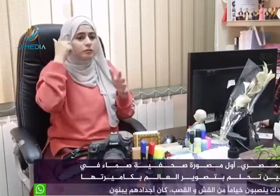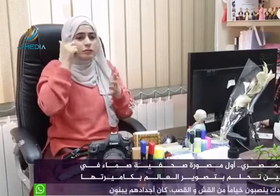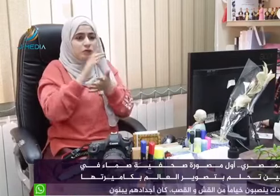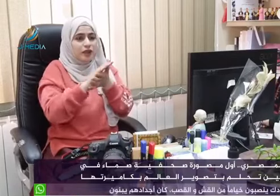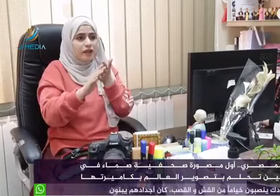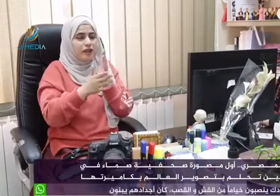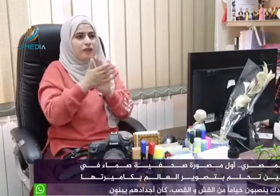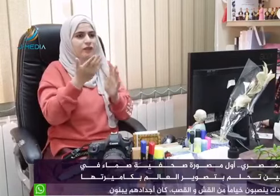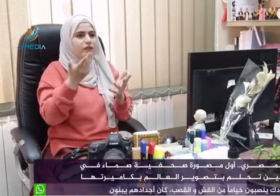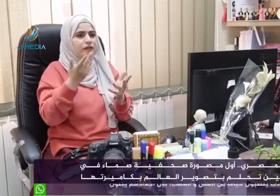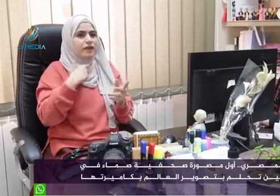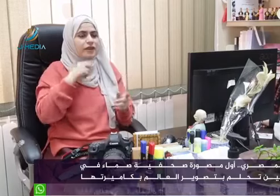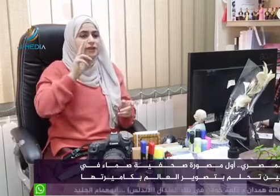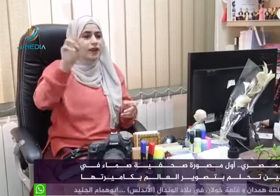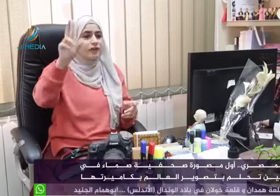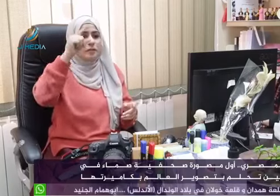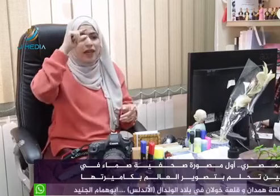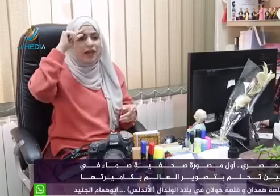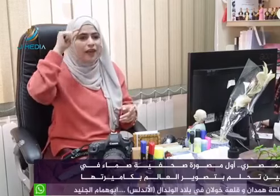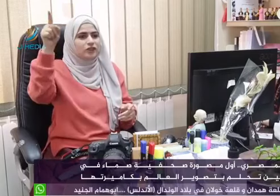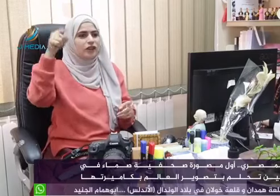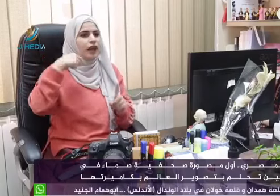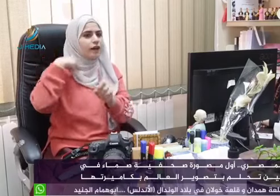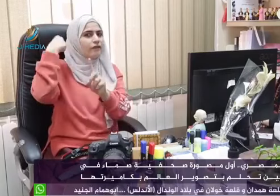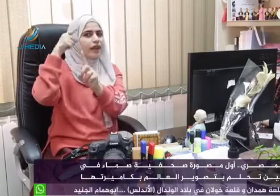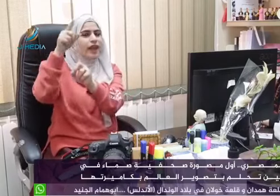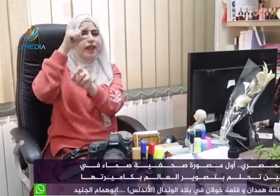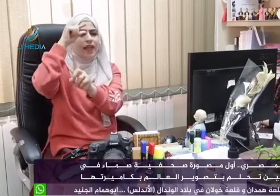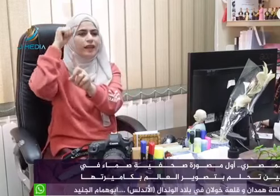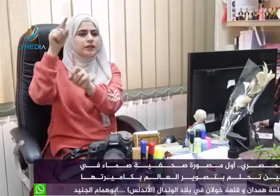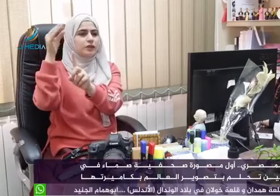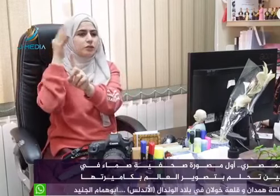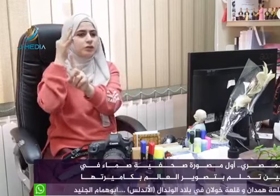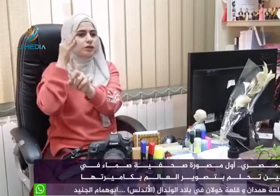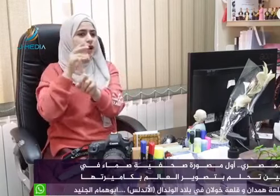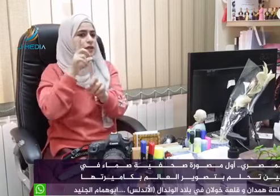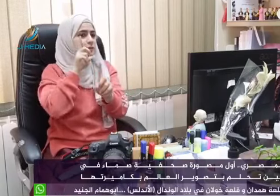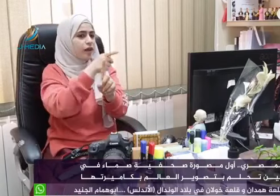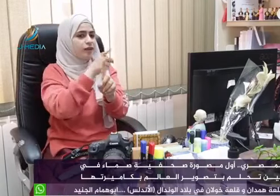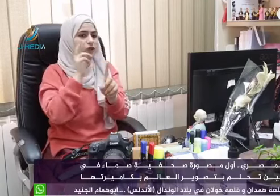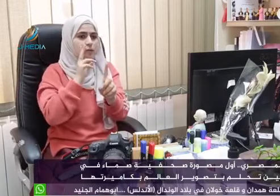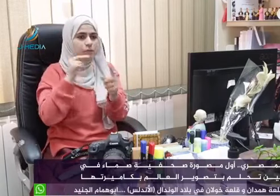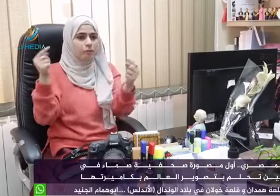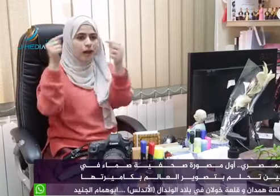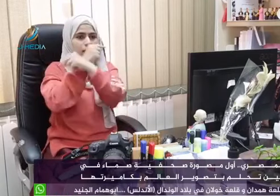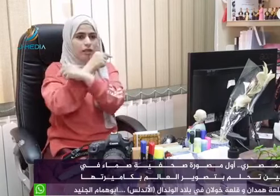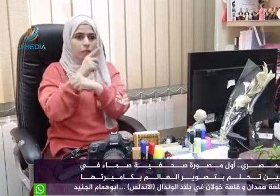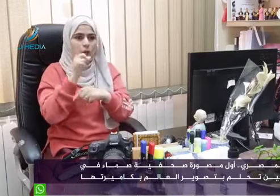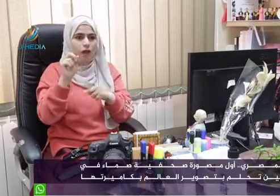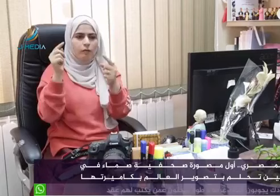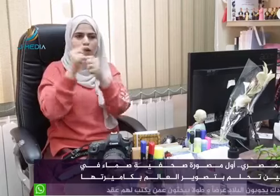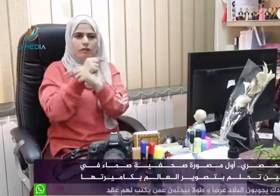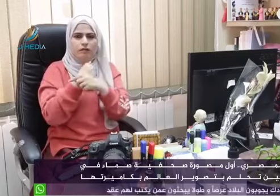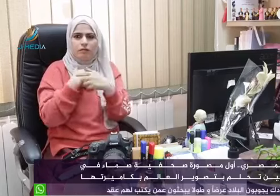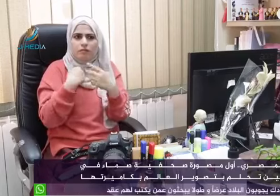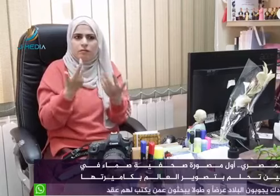بيحكوا إشارات وأنا مش عارف شو السبب التقيت بمعلمتي أنجي وكمان أسمهان